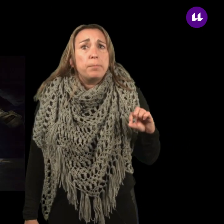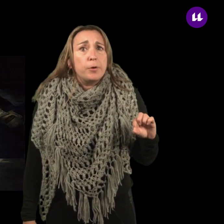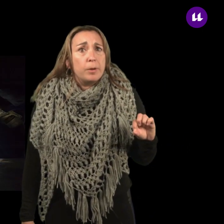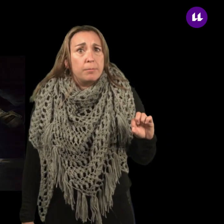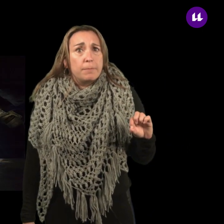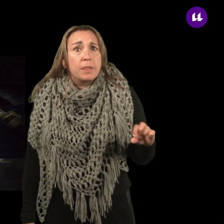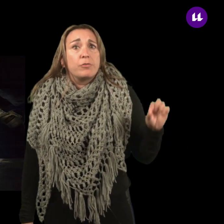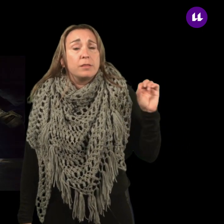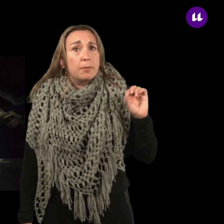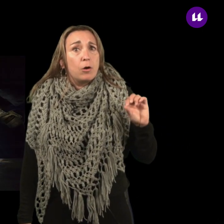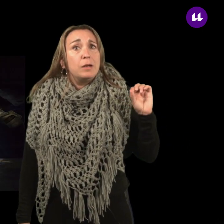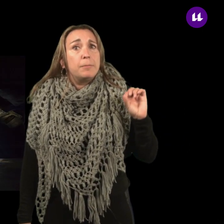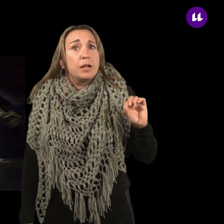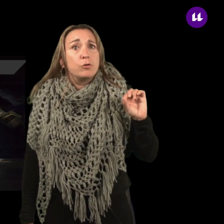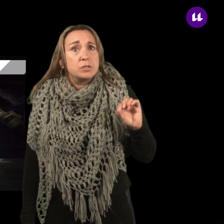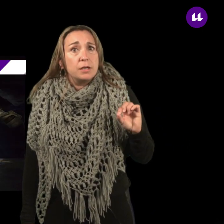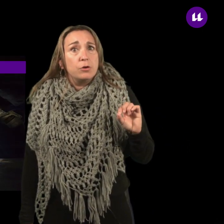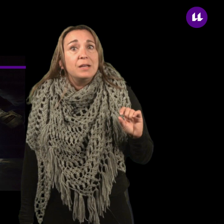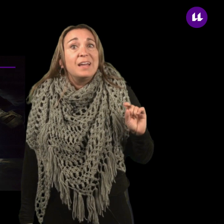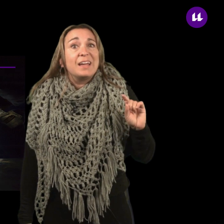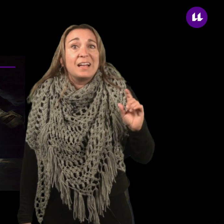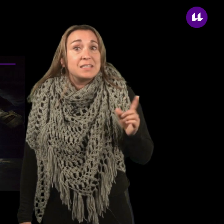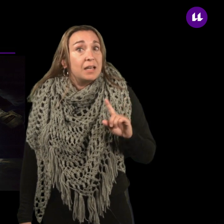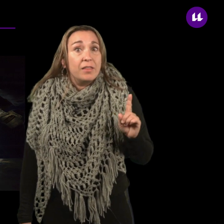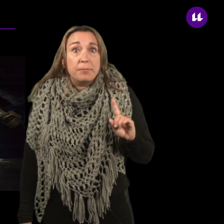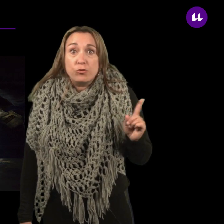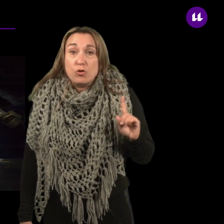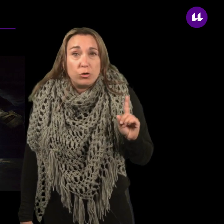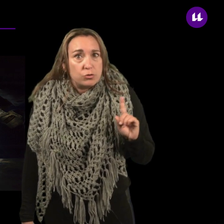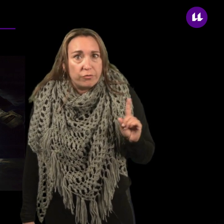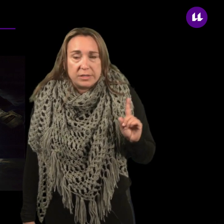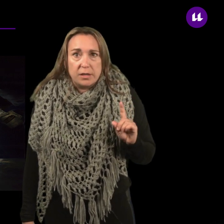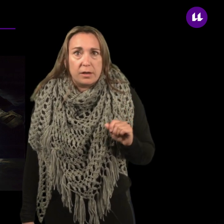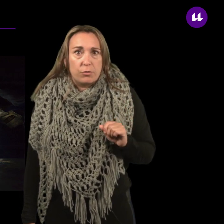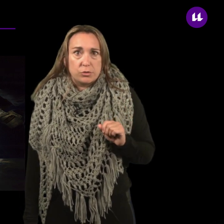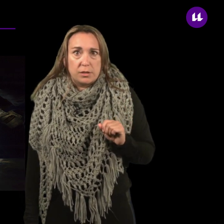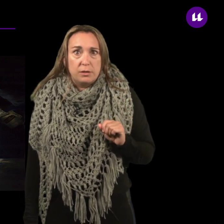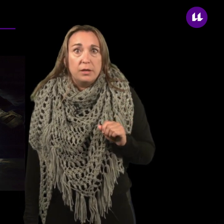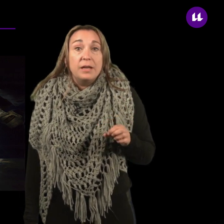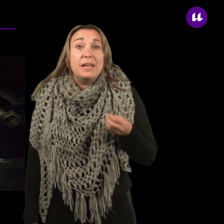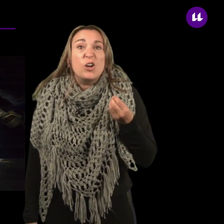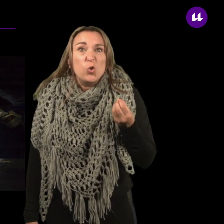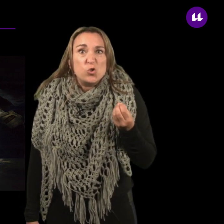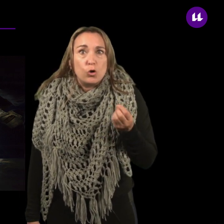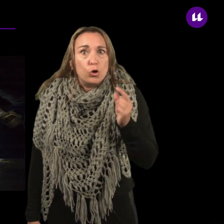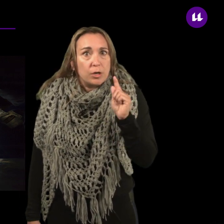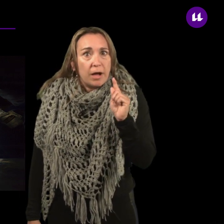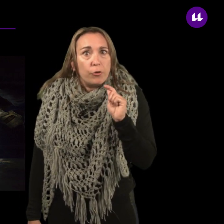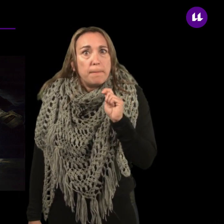problema frente a bajos niveles de oxígeno es que las señales de aviso no son fáciles de reconocer. Incluso los trabajadores